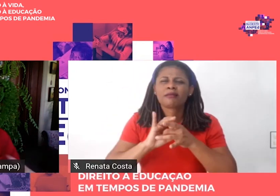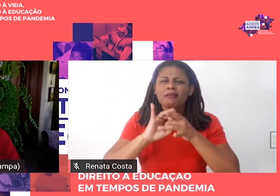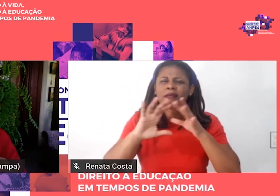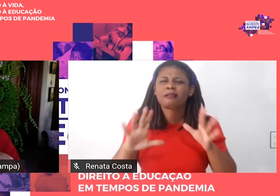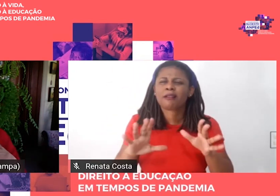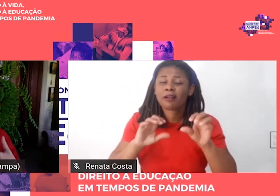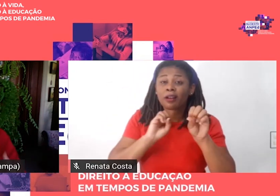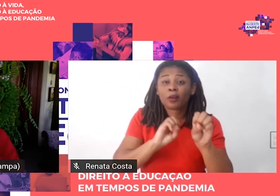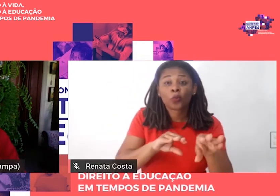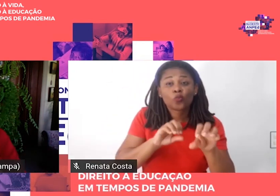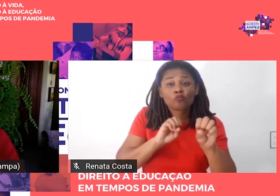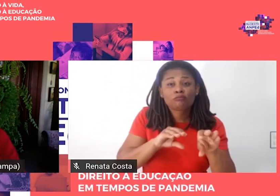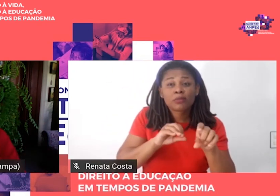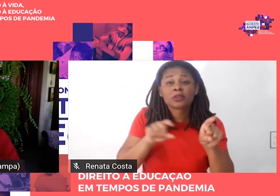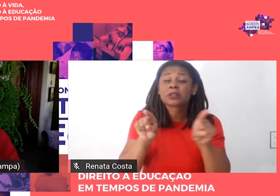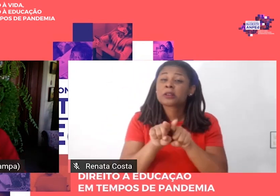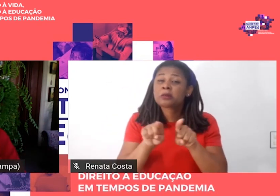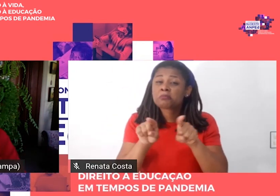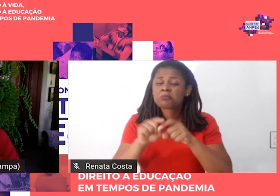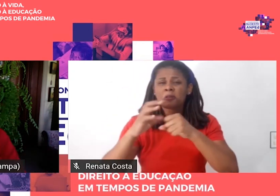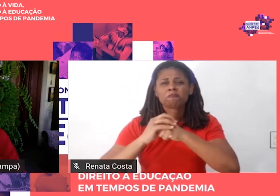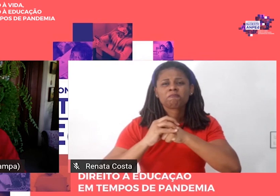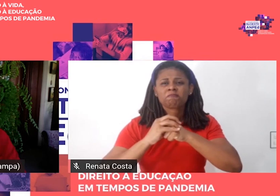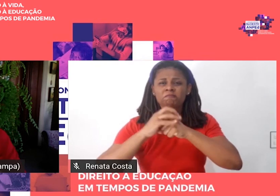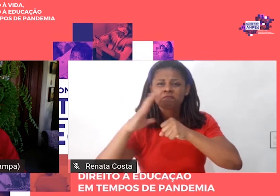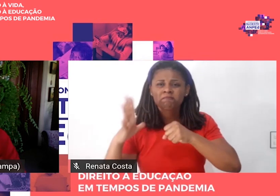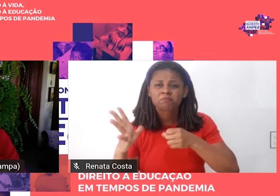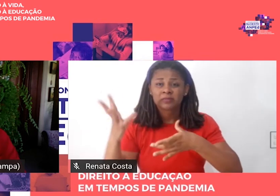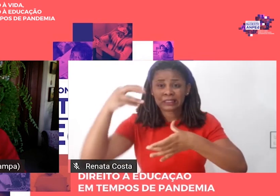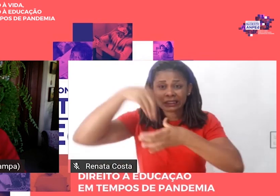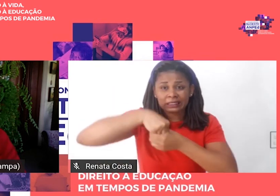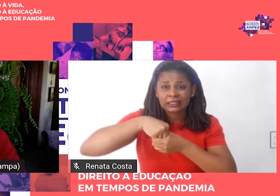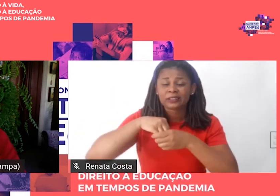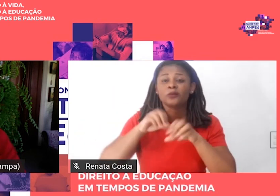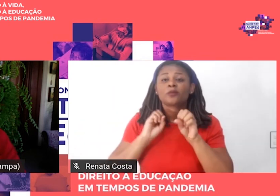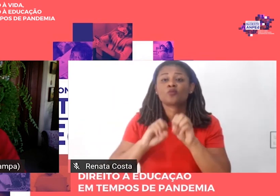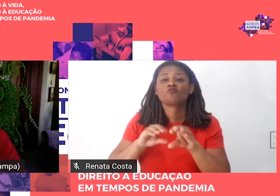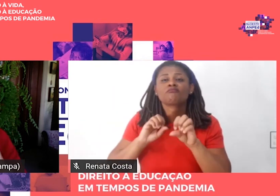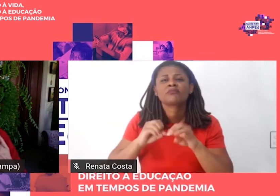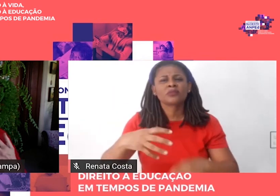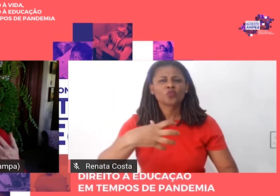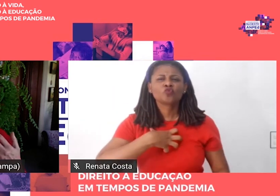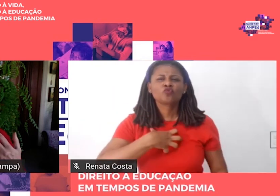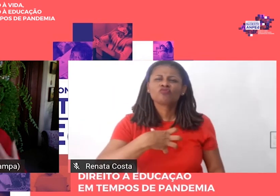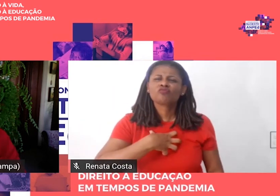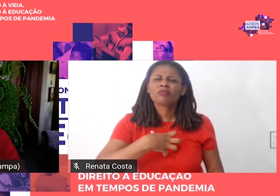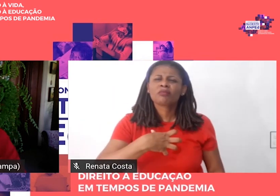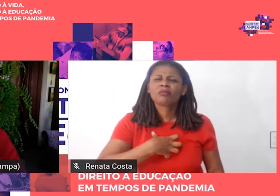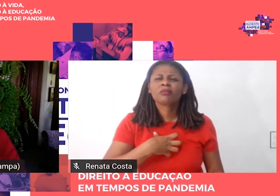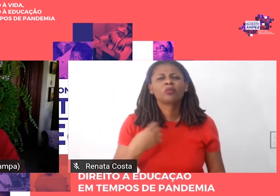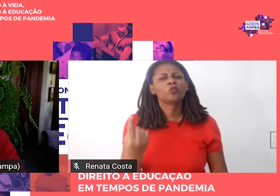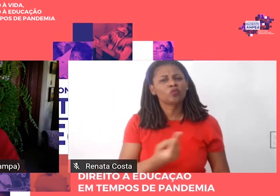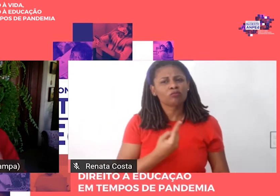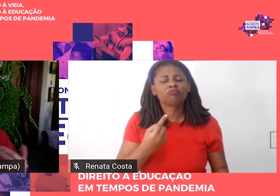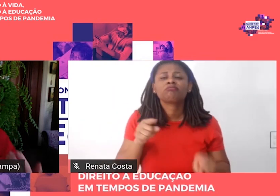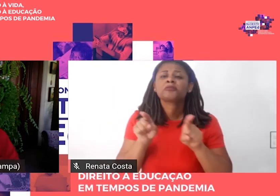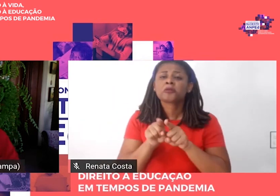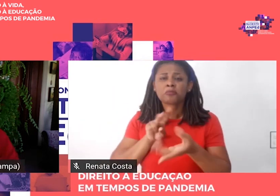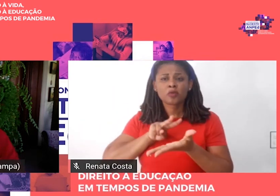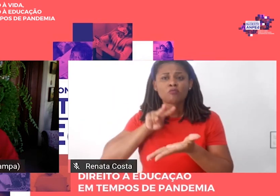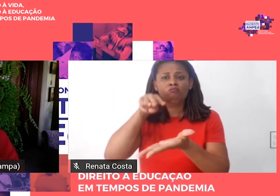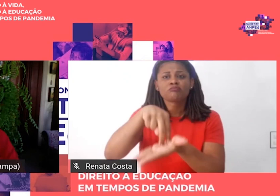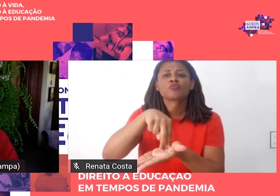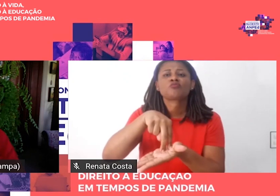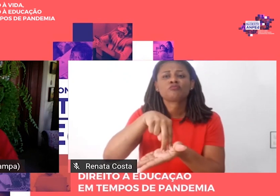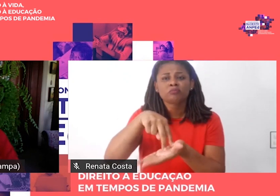democratização na educação. Esta é uma forma de nós também nos posicionarmos